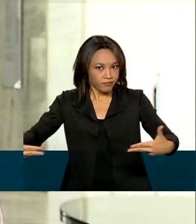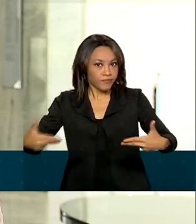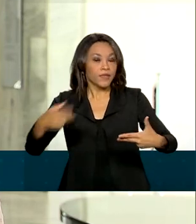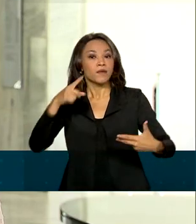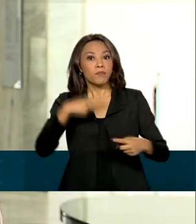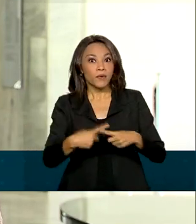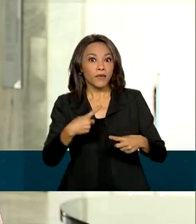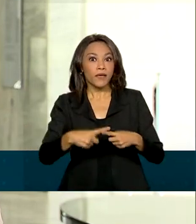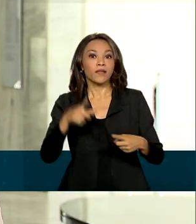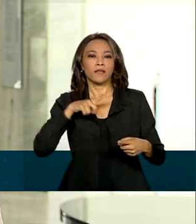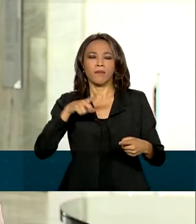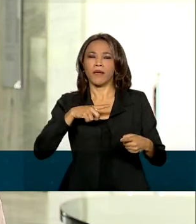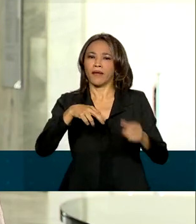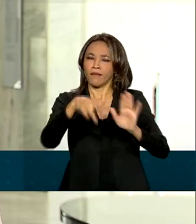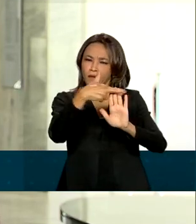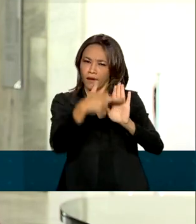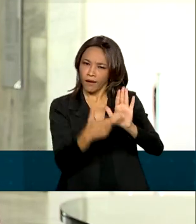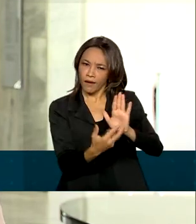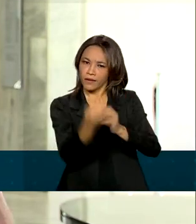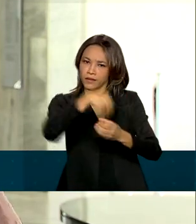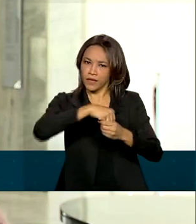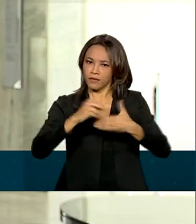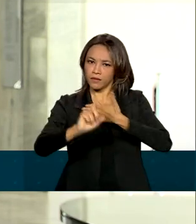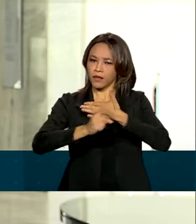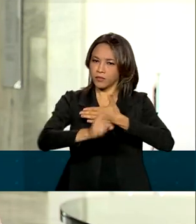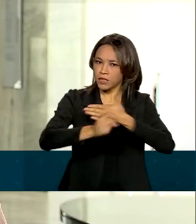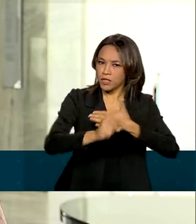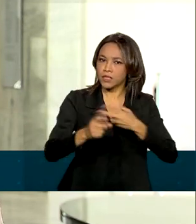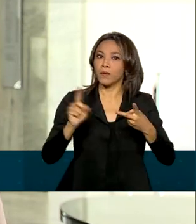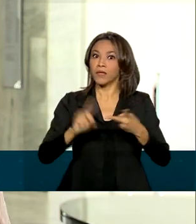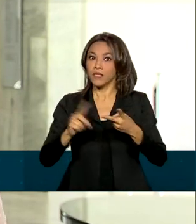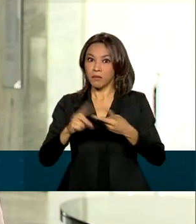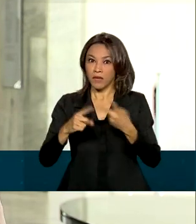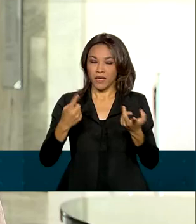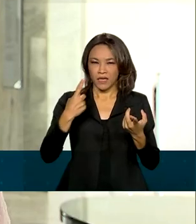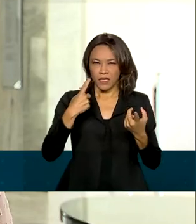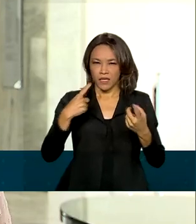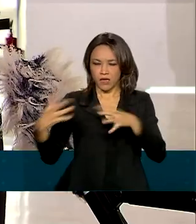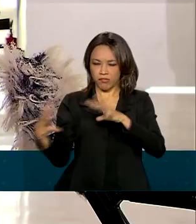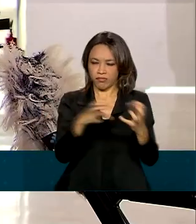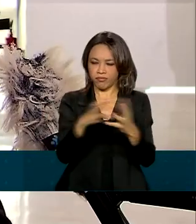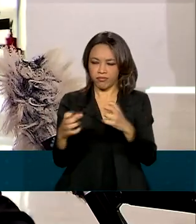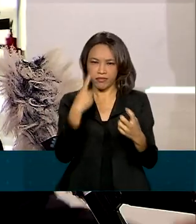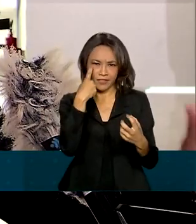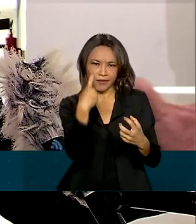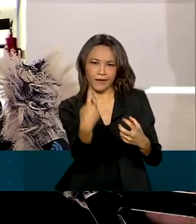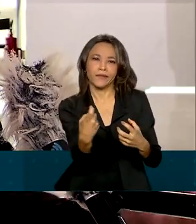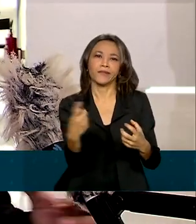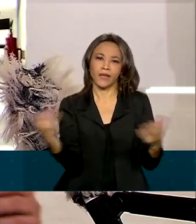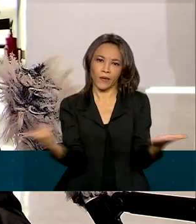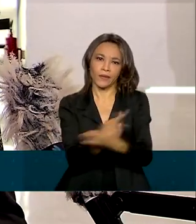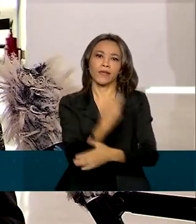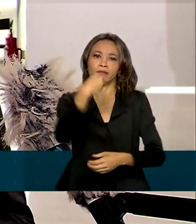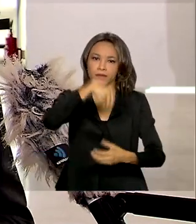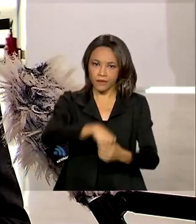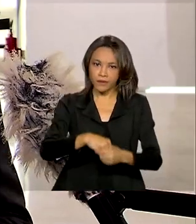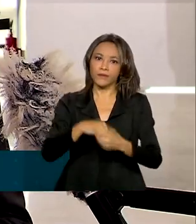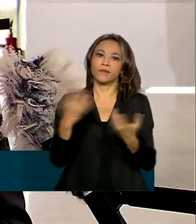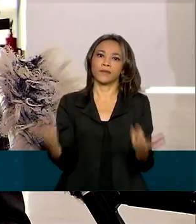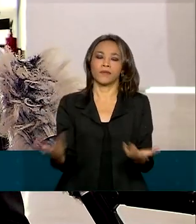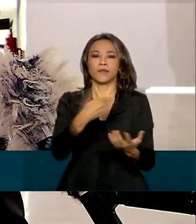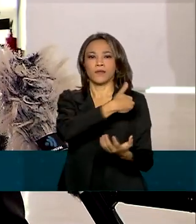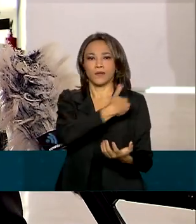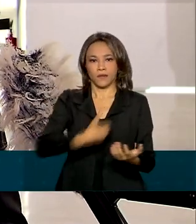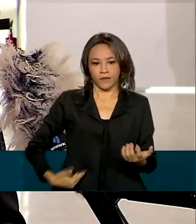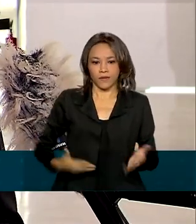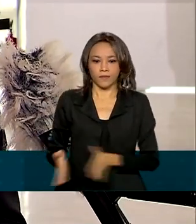de improbidade administrativa e a lei de conflitos de interesses no serviço público. E a partir daí quando a gente identificar evoluções